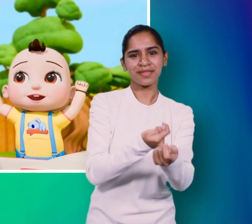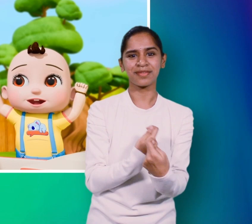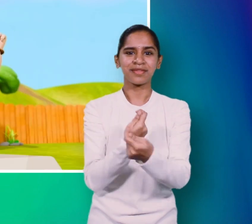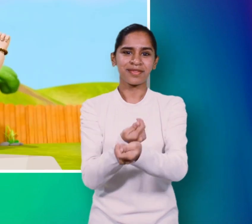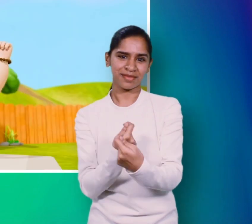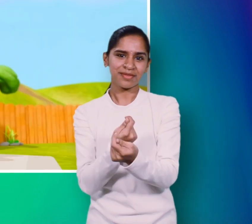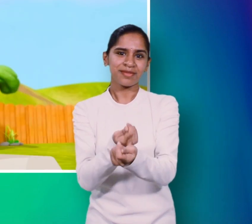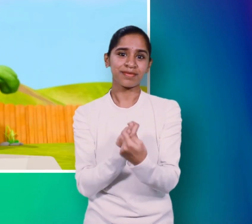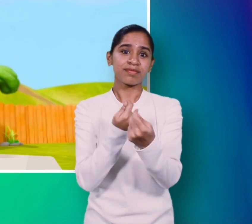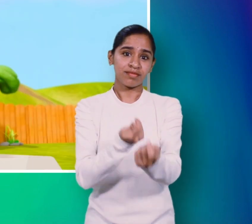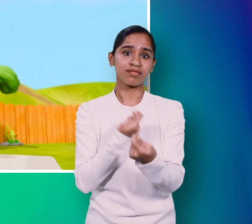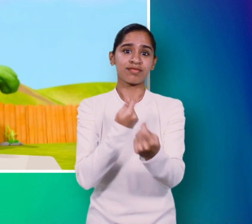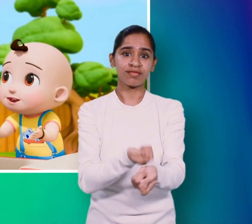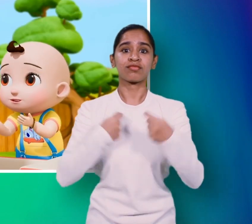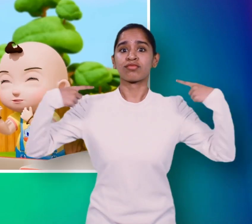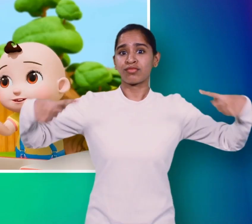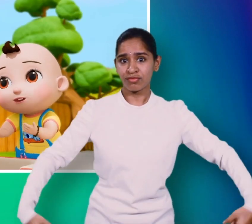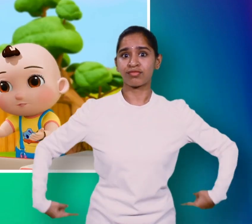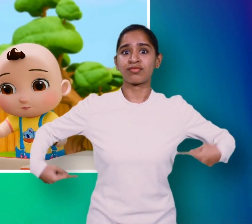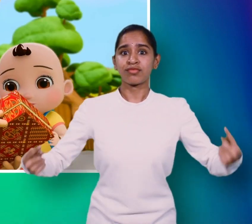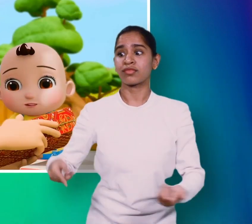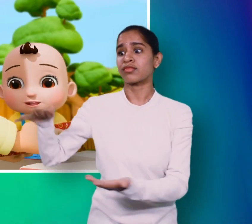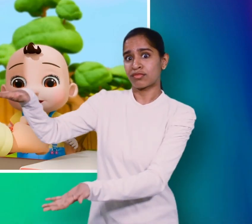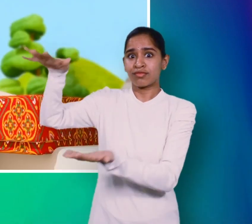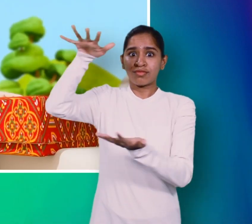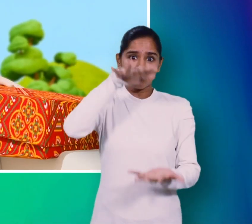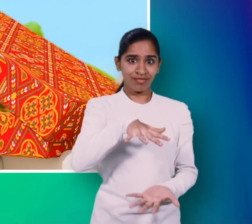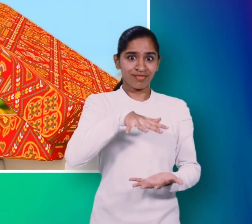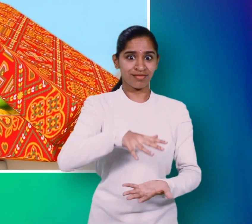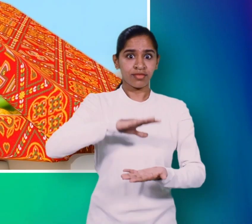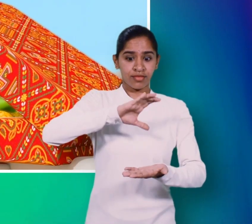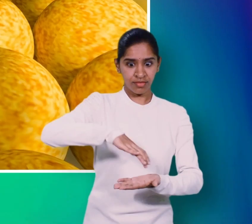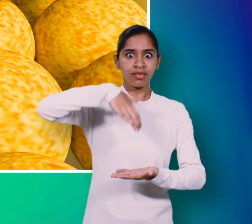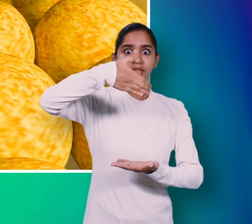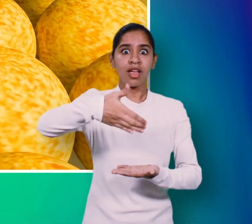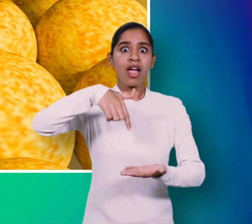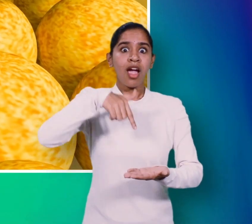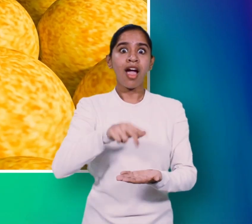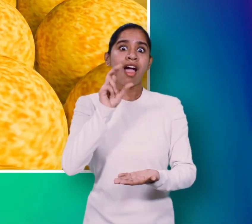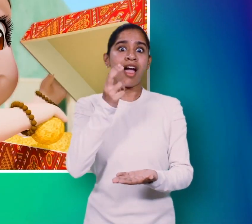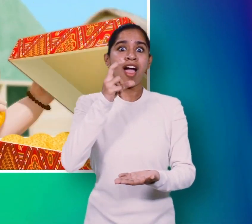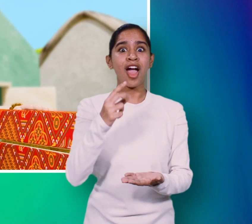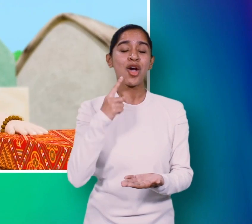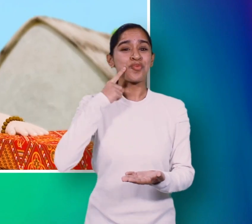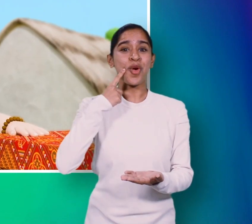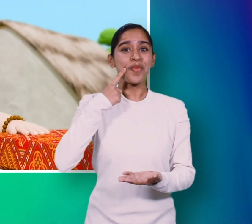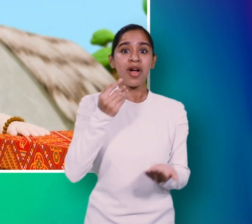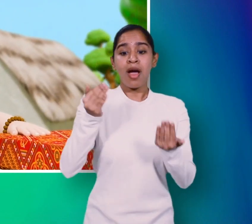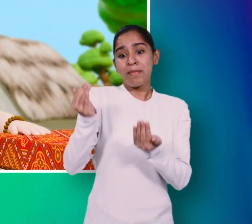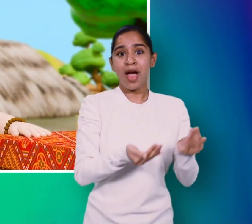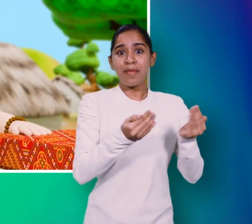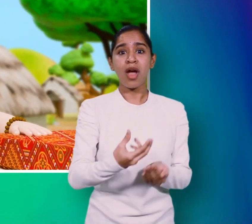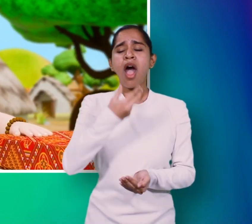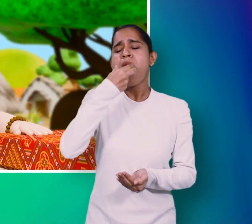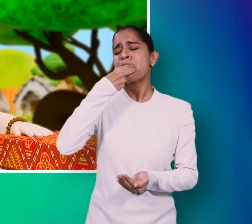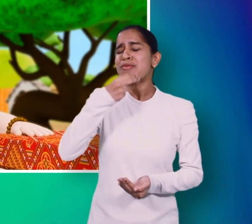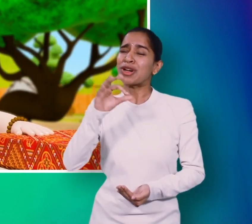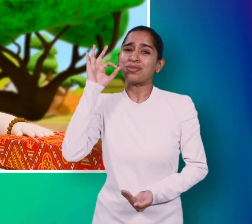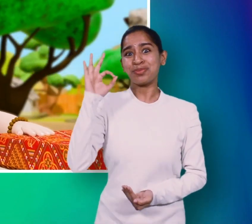घोड़ा गाड़ी बाला आए साथ में अपने लटू लाए जिसको खाए मेरा मुन्ना बोले रम पम